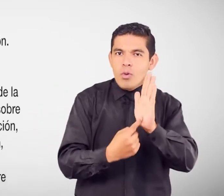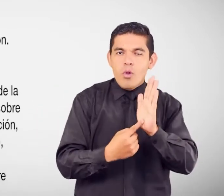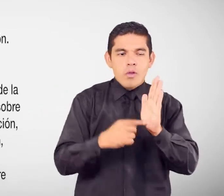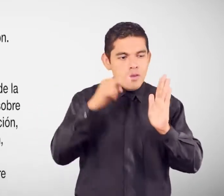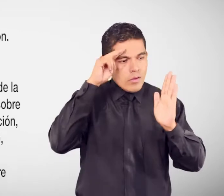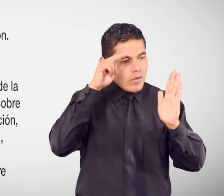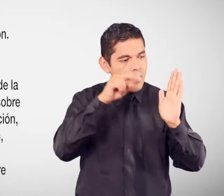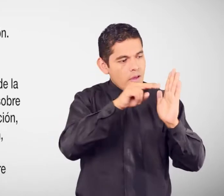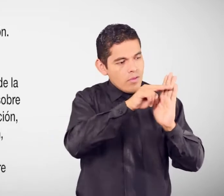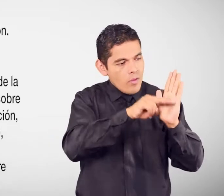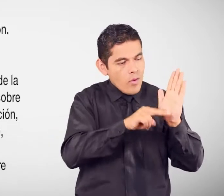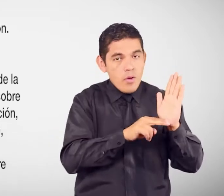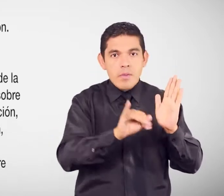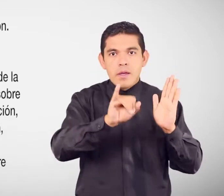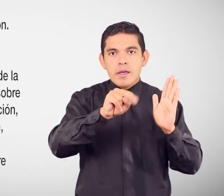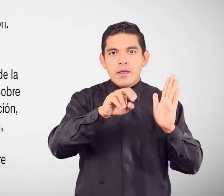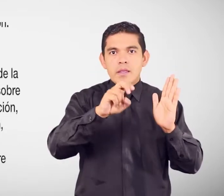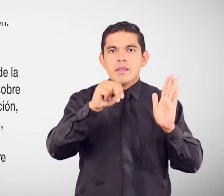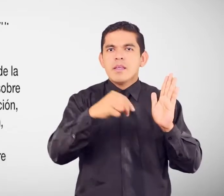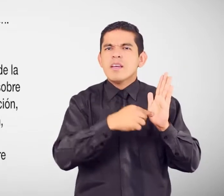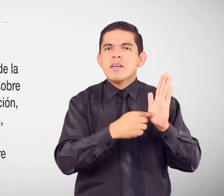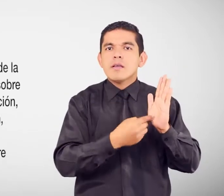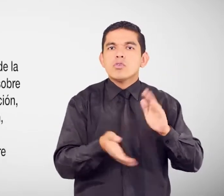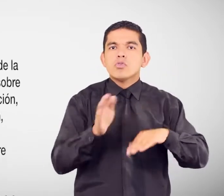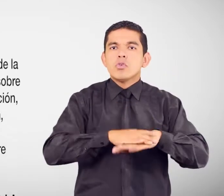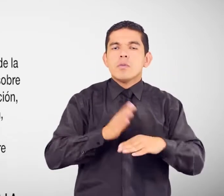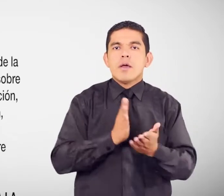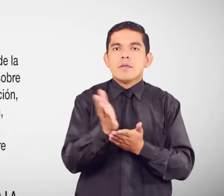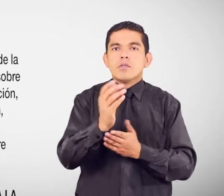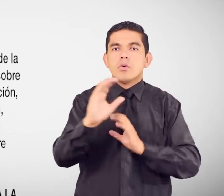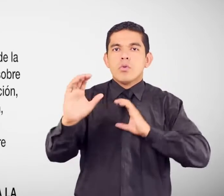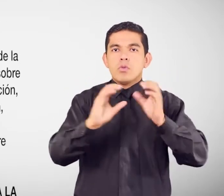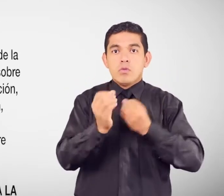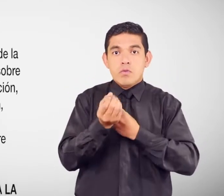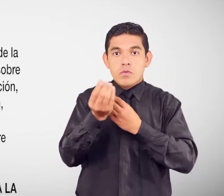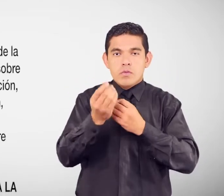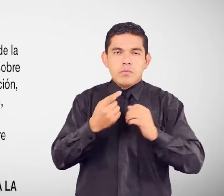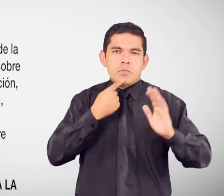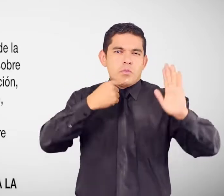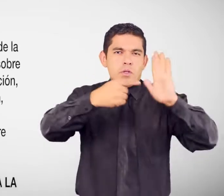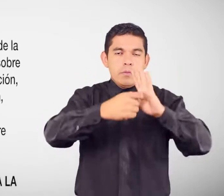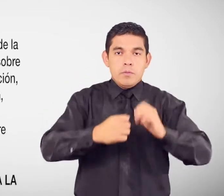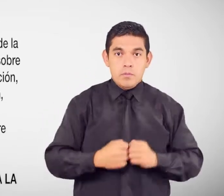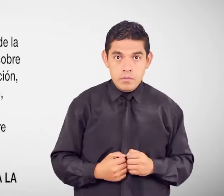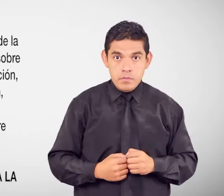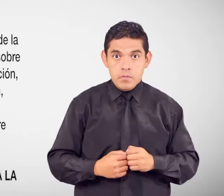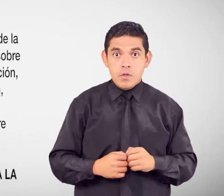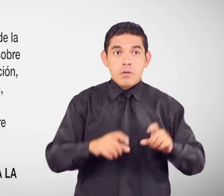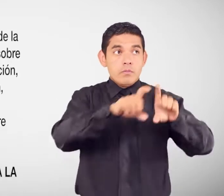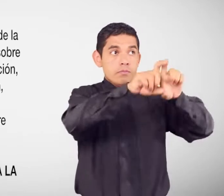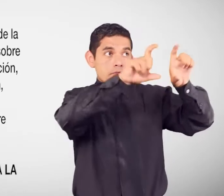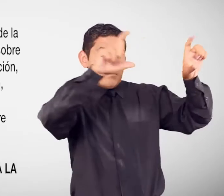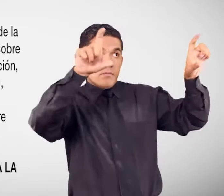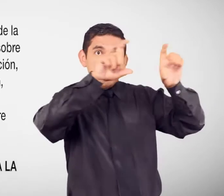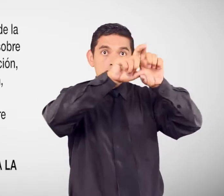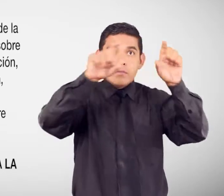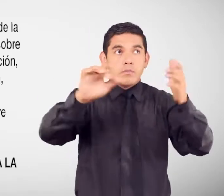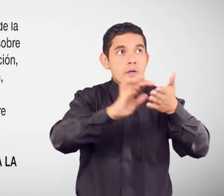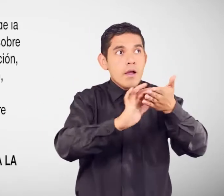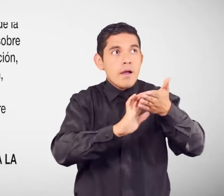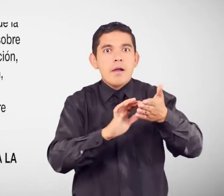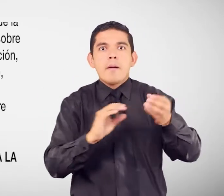Sobre el acceso a la información y comunicación Por ejemplo En rotulación Señalización Páginas web